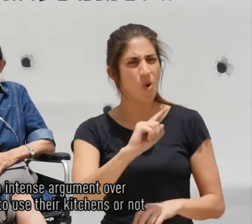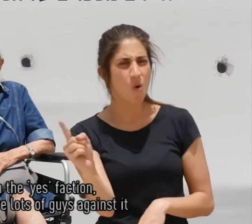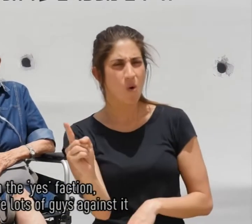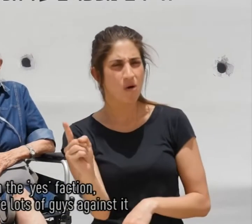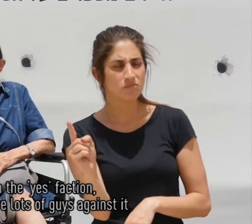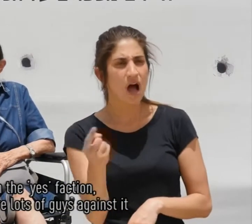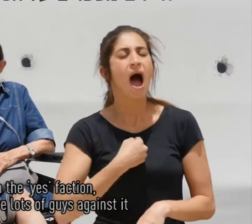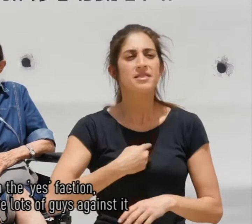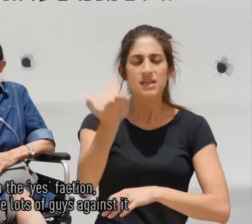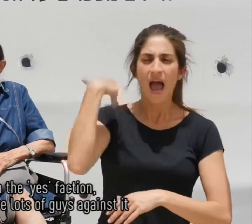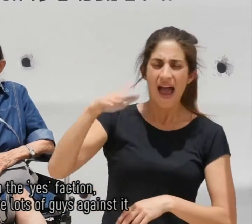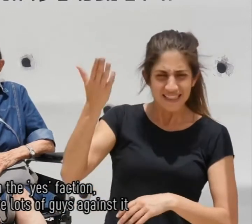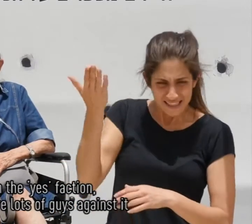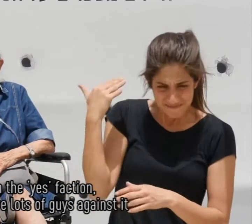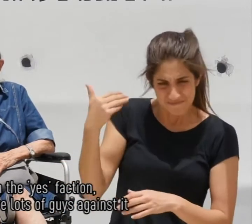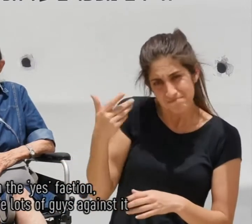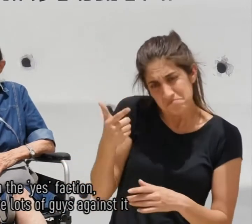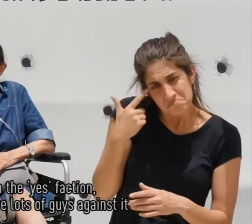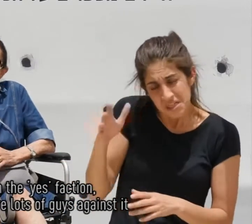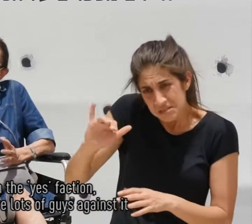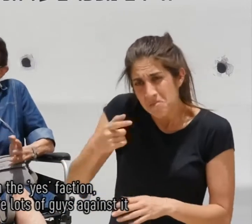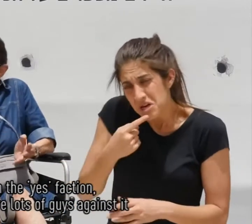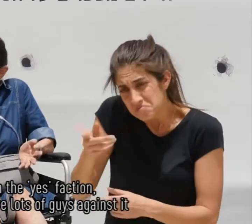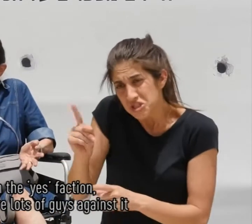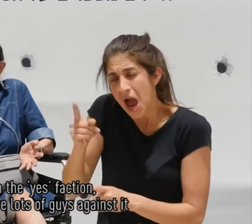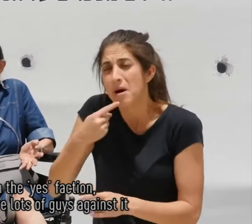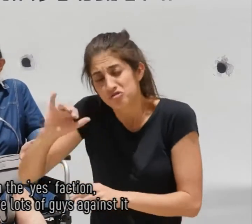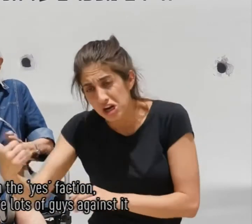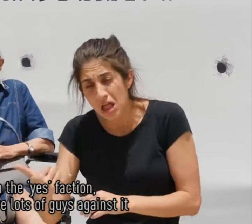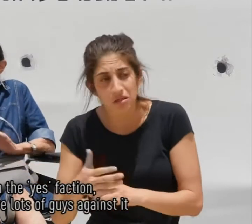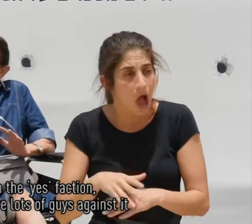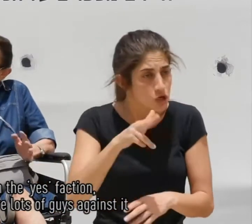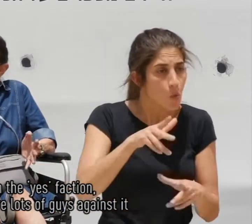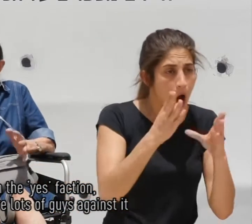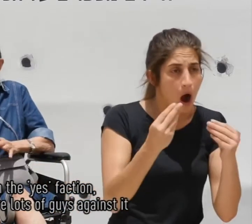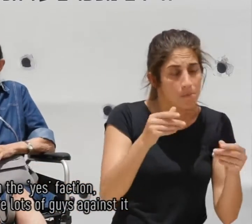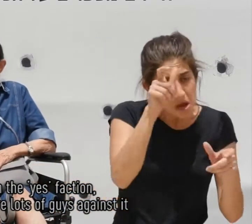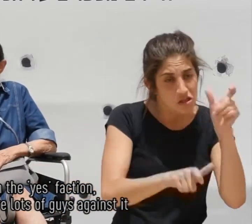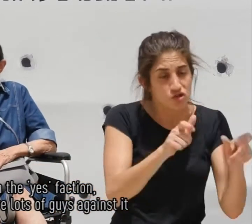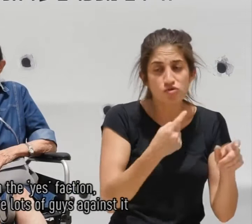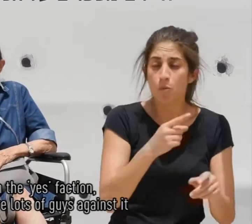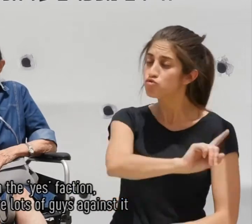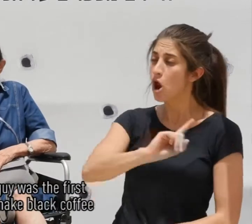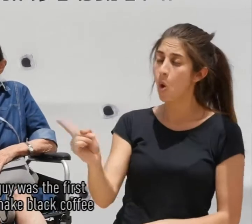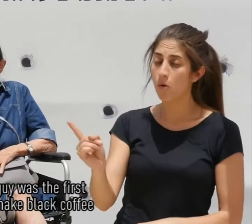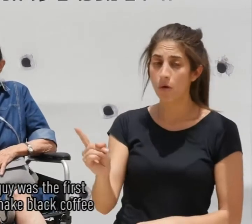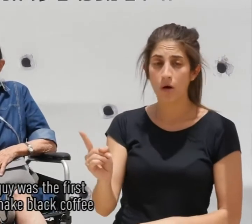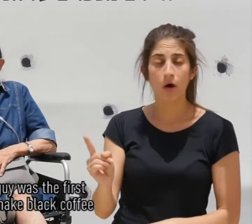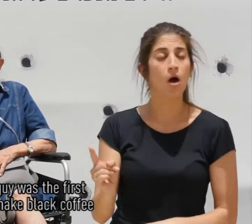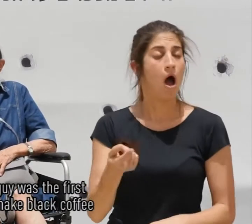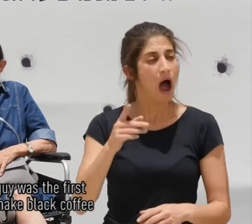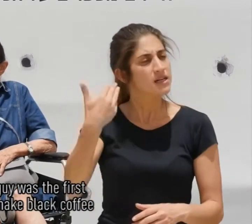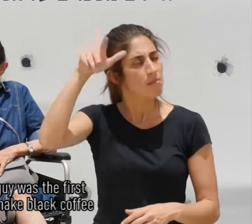אני הייתי מהאסכולה שכן היו הרבה חבר'ה שהיו מהאסכולה שלא היה